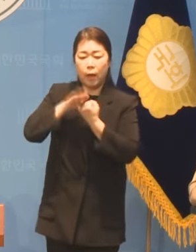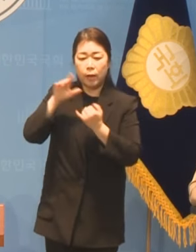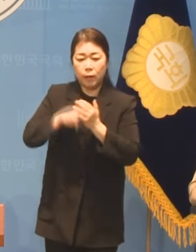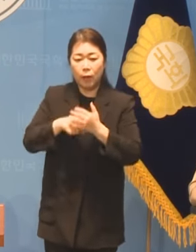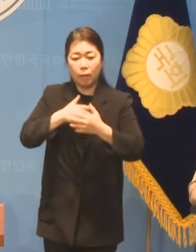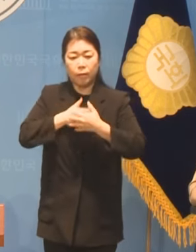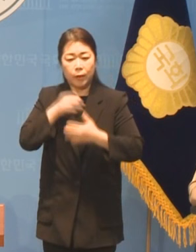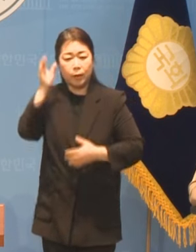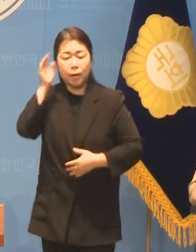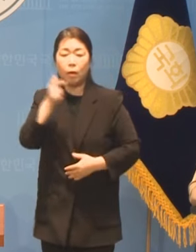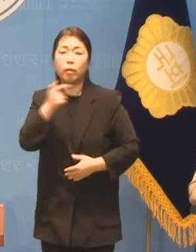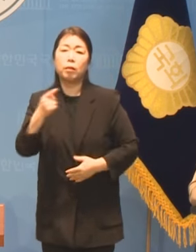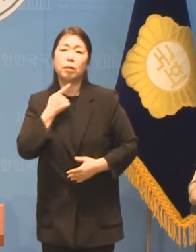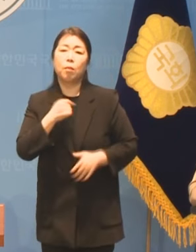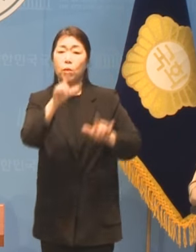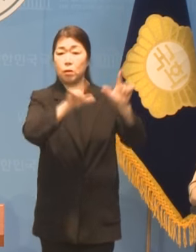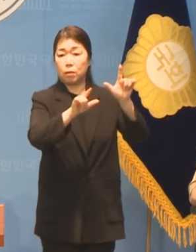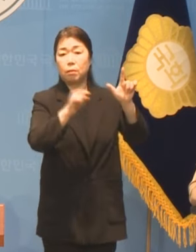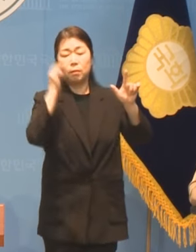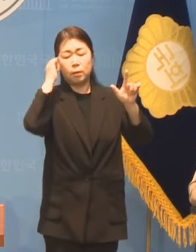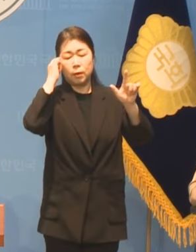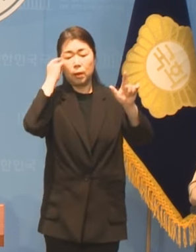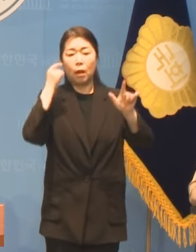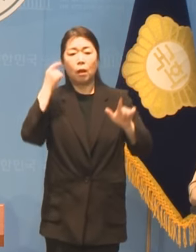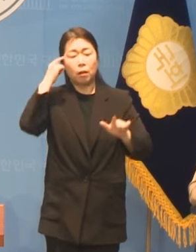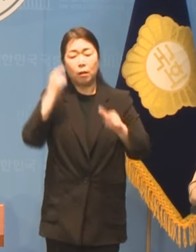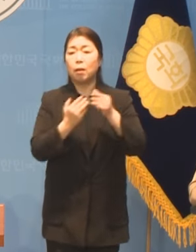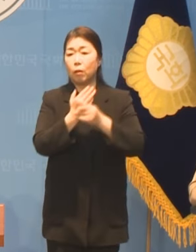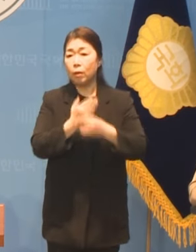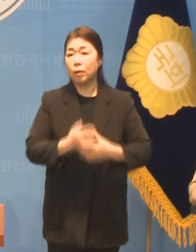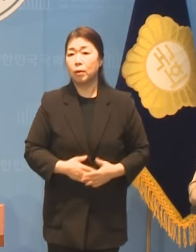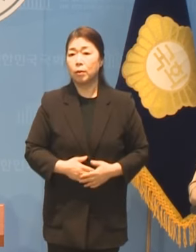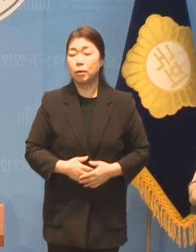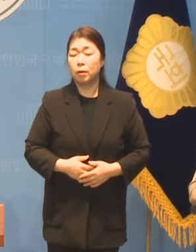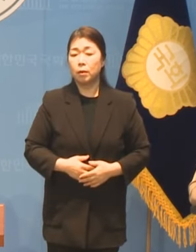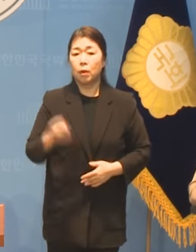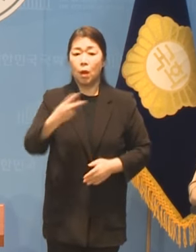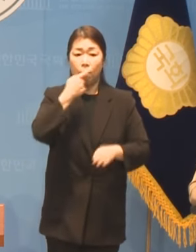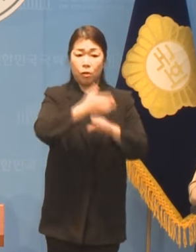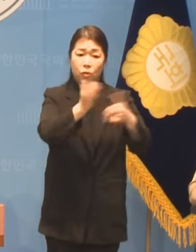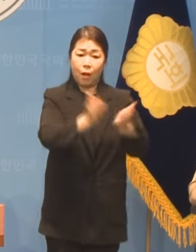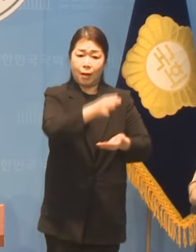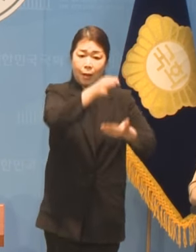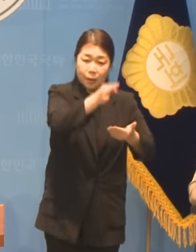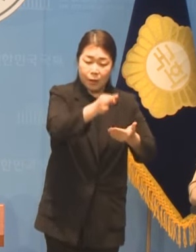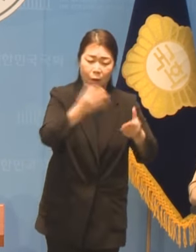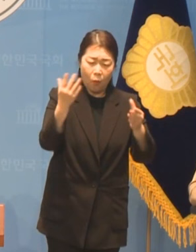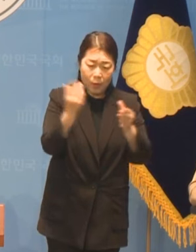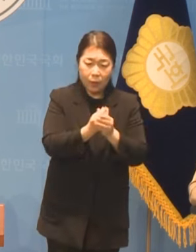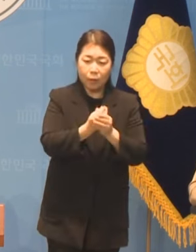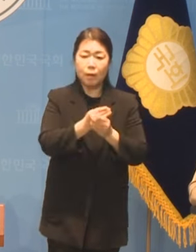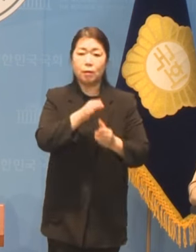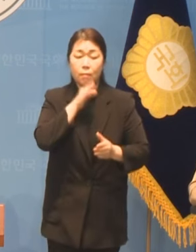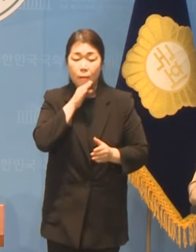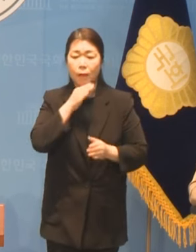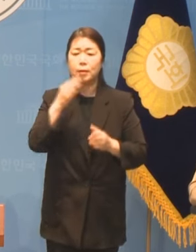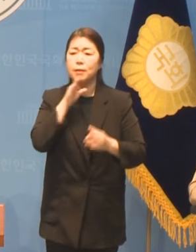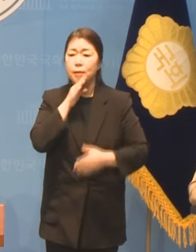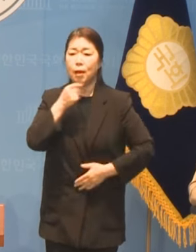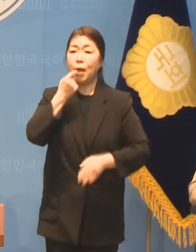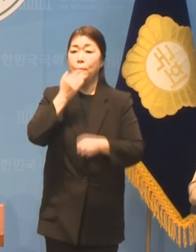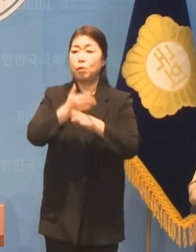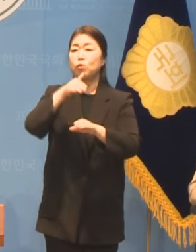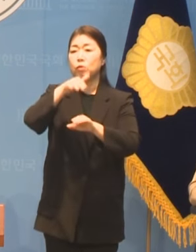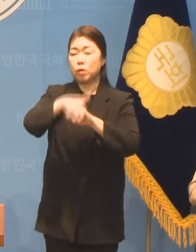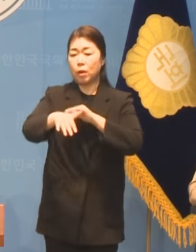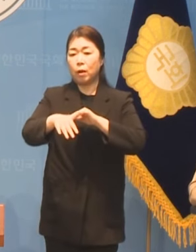기억하고 민주당이 지키고자 했던 강령과 가치를 온전히 지키는 진짜 민주주의 정당을 만드는 미래에